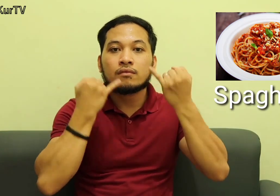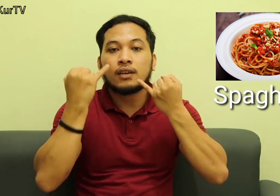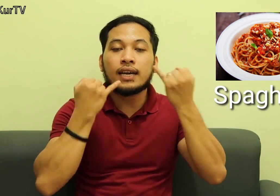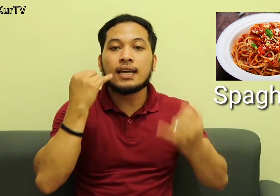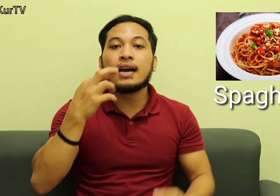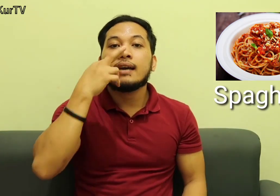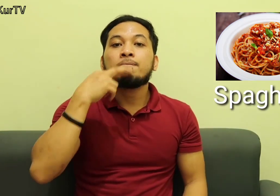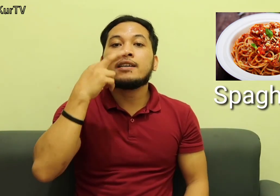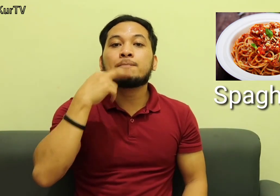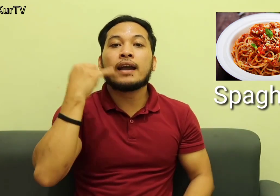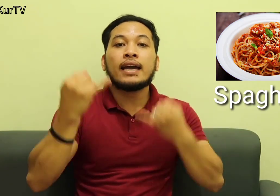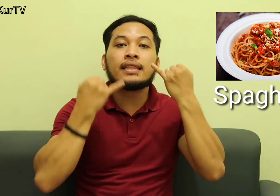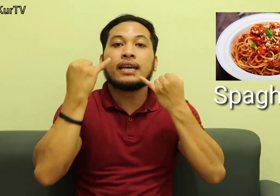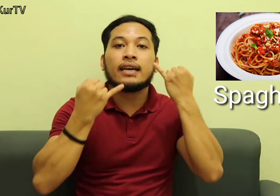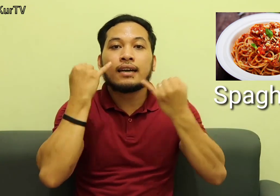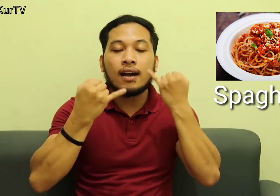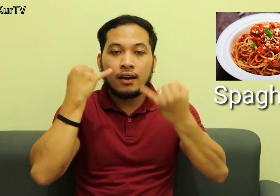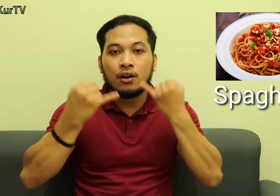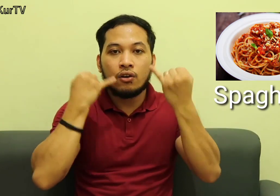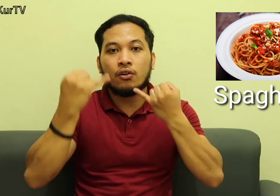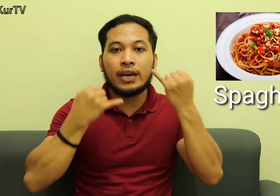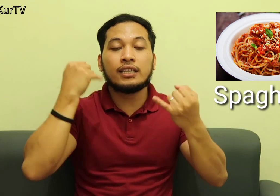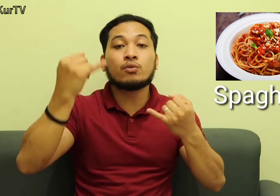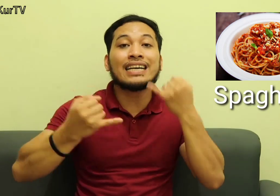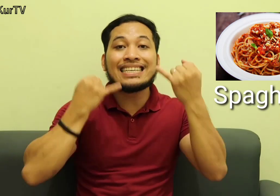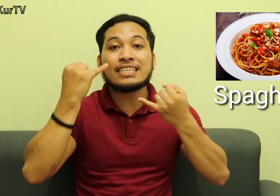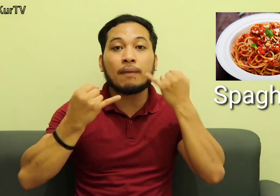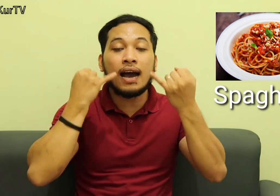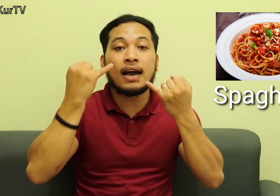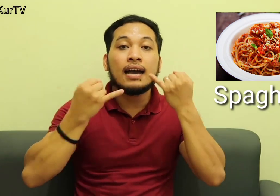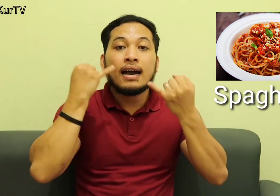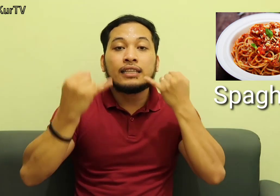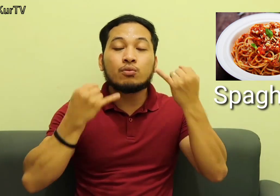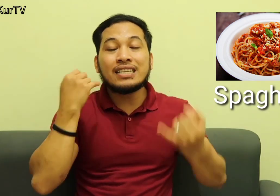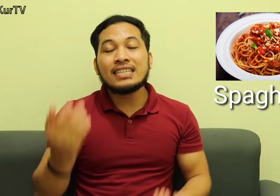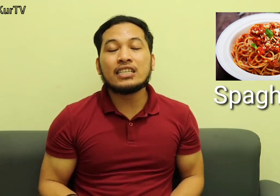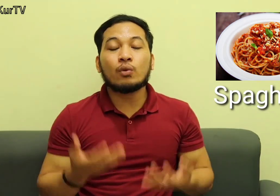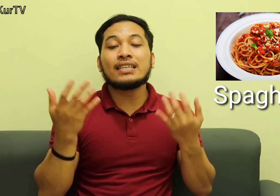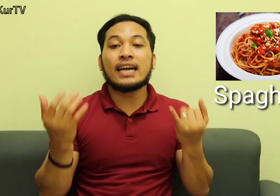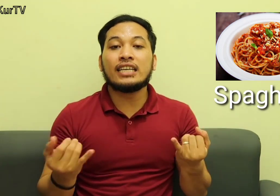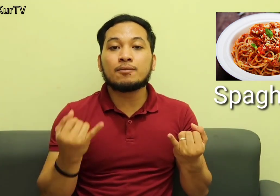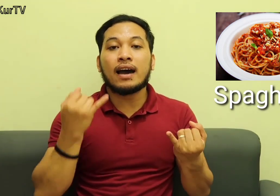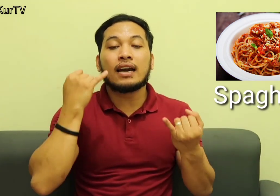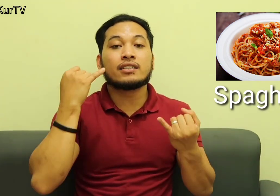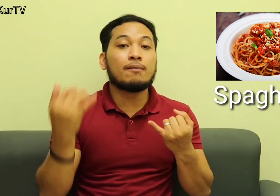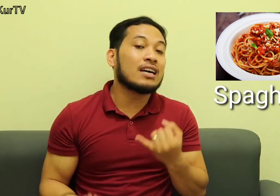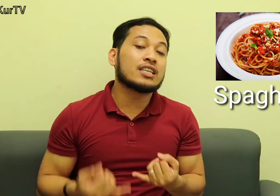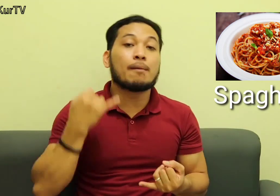Ayan, ha Spaghetti Okay This one kasi is This one side is parang Same lang sya sa